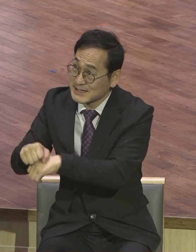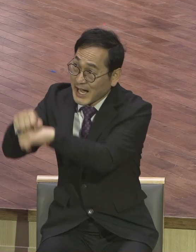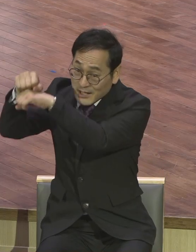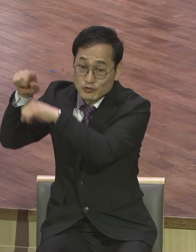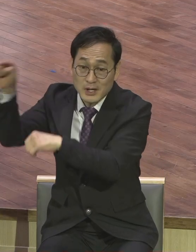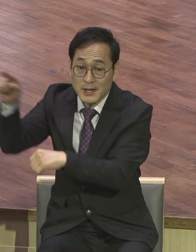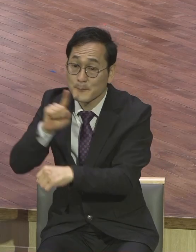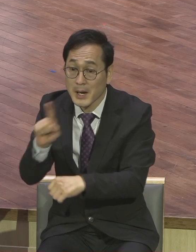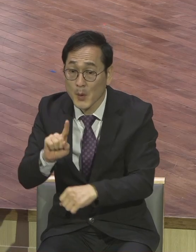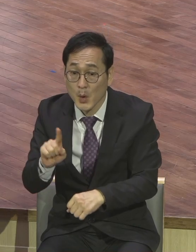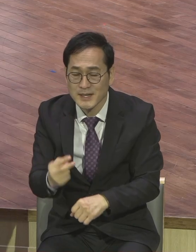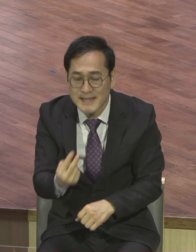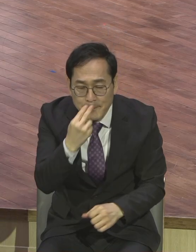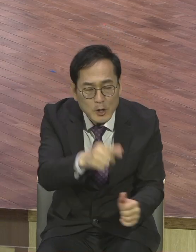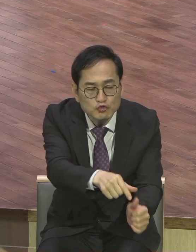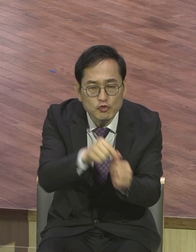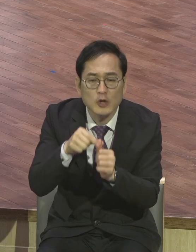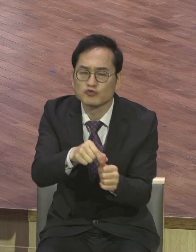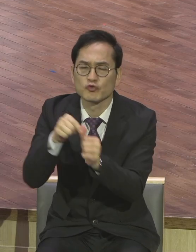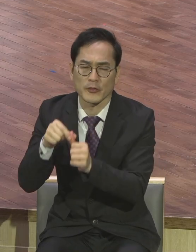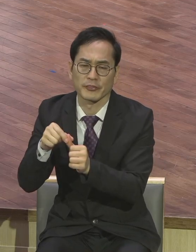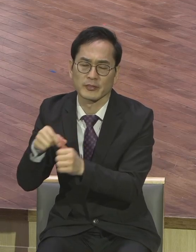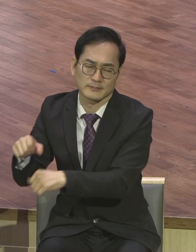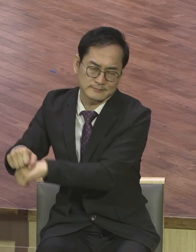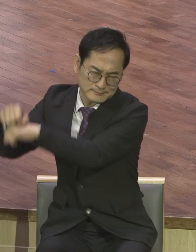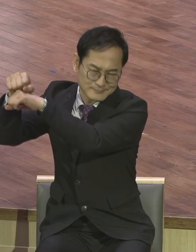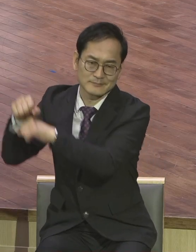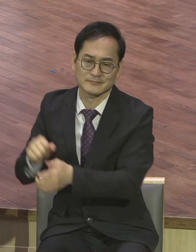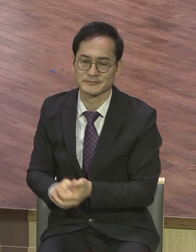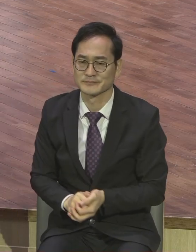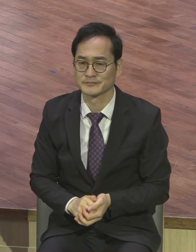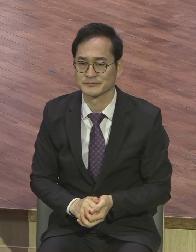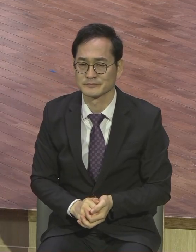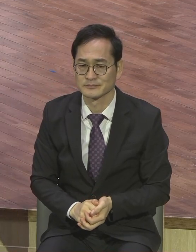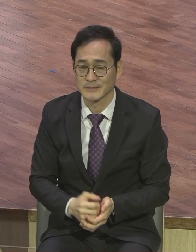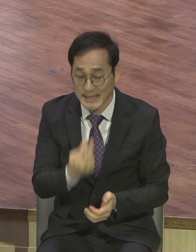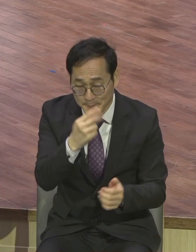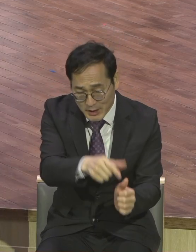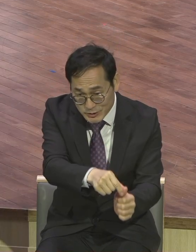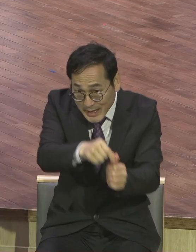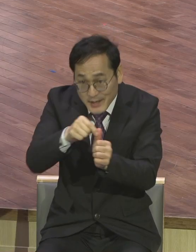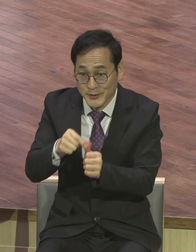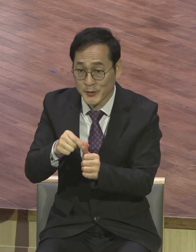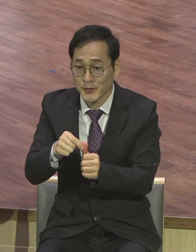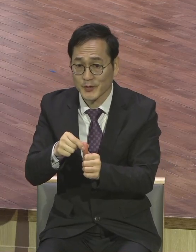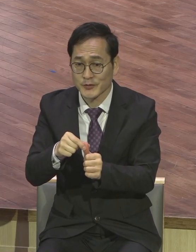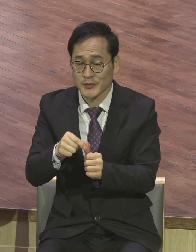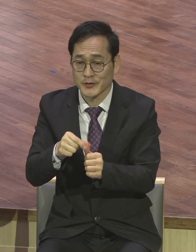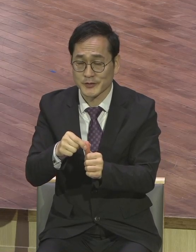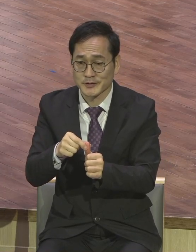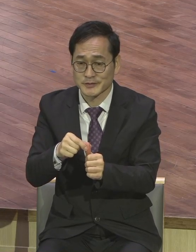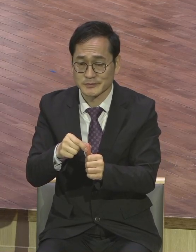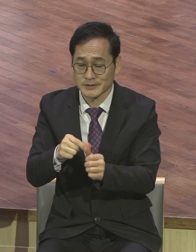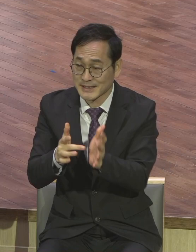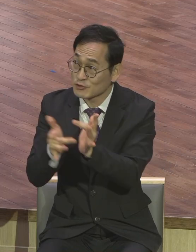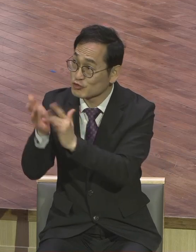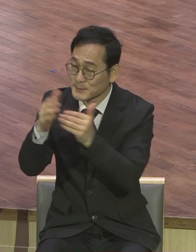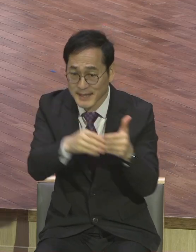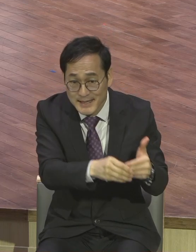투자하라 그 말이에요. 생명, 사람을 살려서 다시 말하면 예수 그의 속계로 인도하는 이 일에